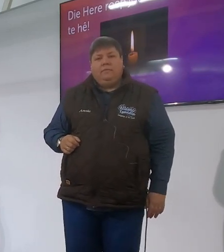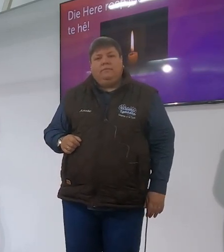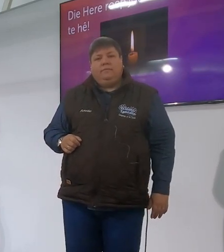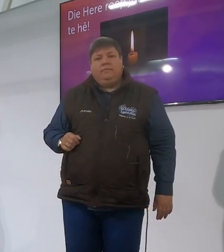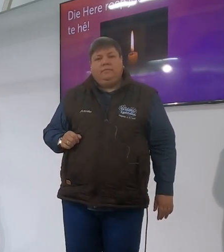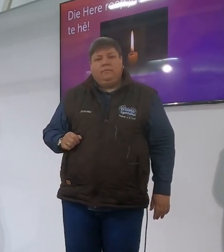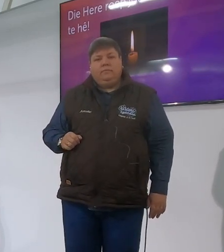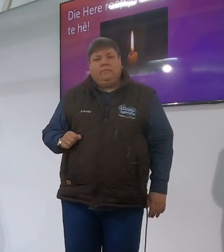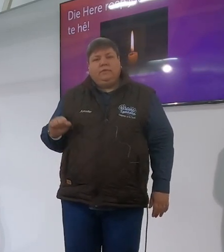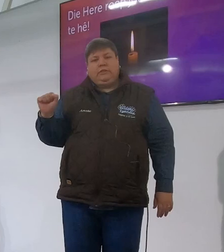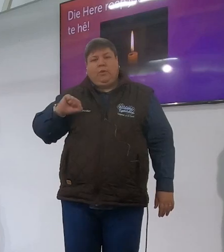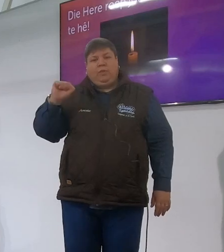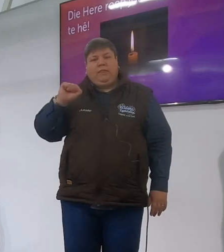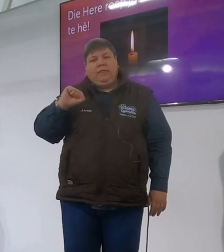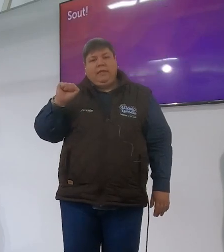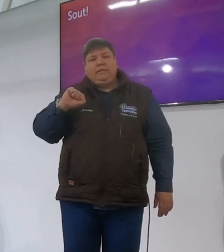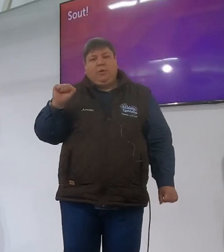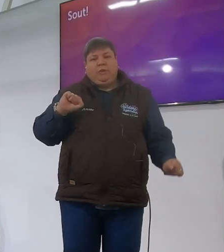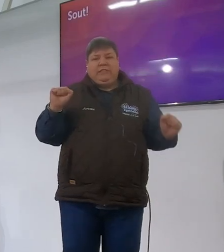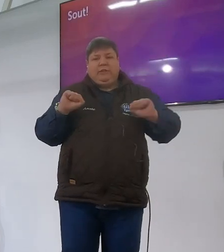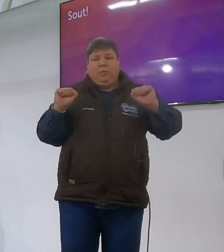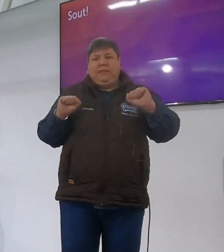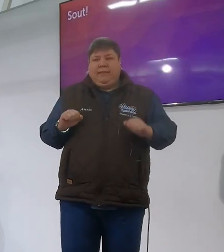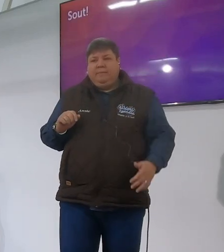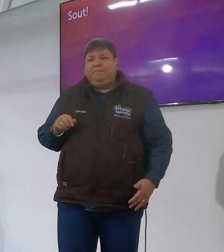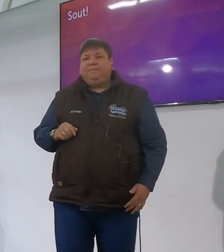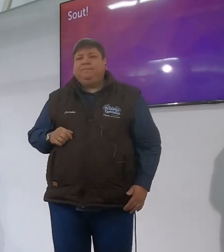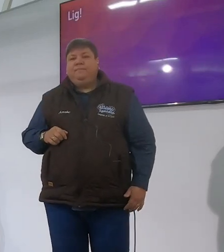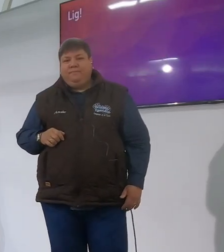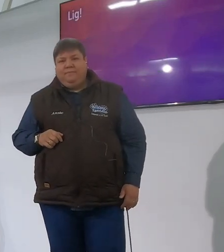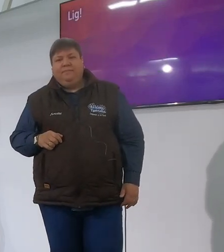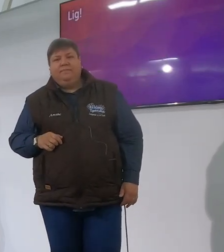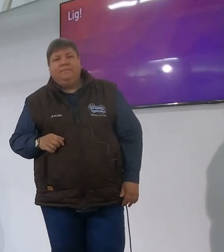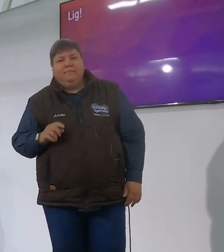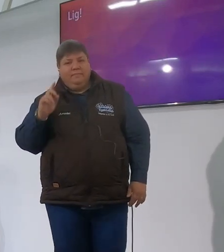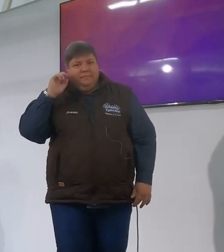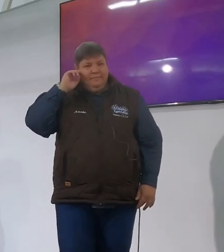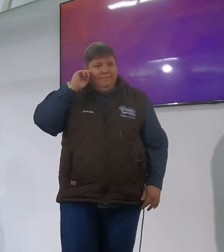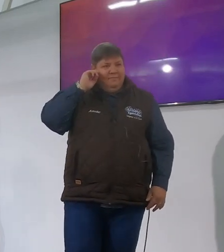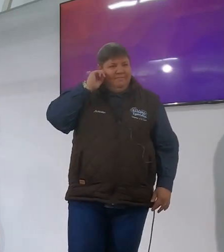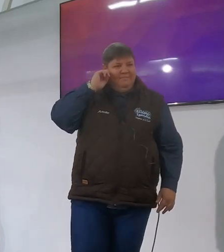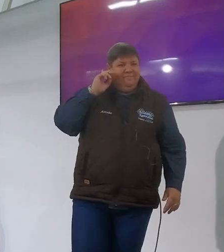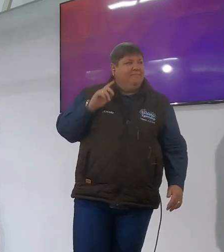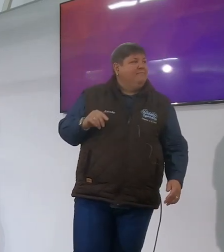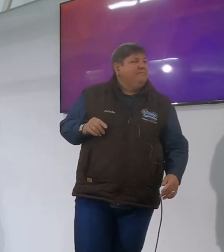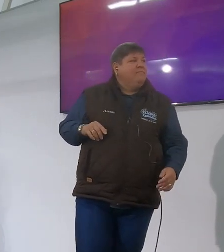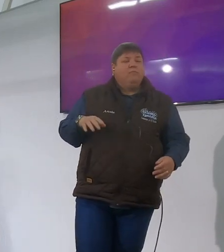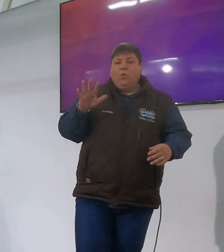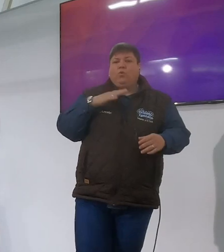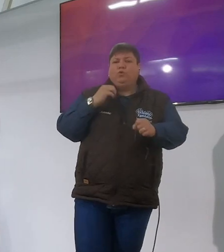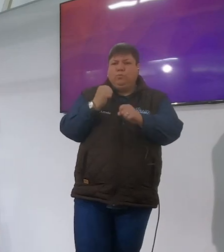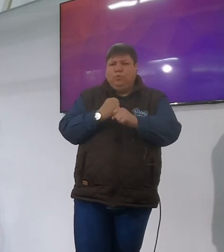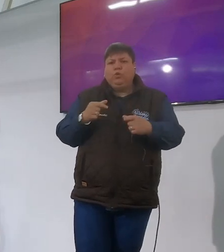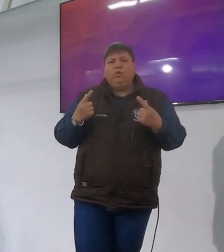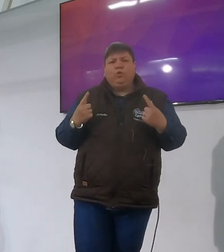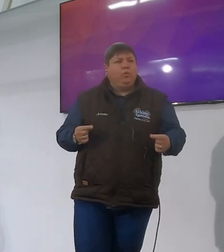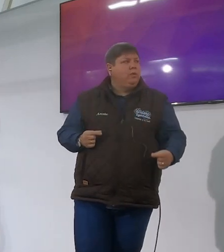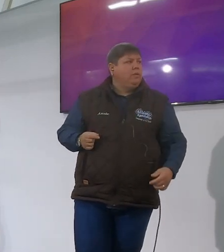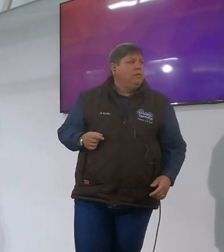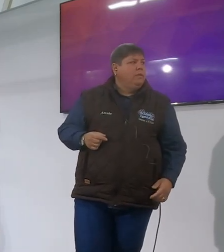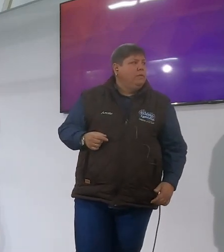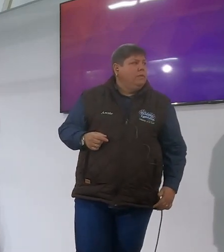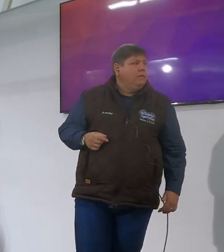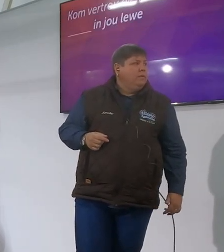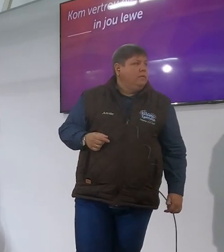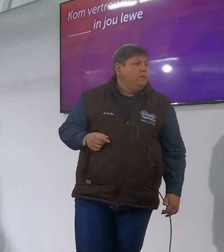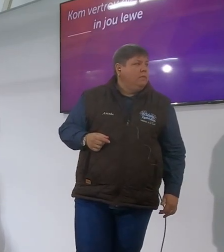is jy lawe sou of is jy sou ons is die lucht en ons moet die invloed he ons moet hierdie dinge doen nou kijk jy moet voorin